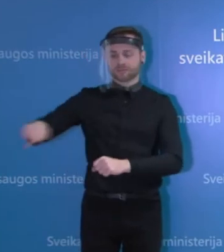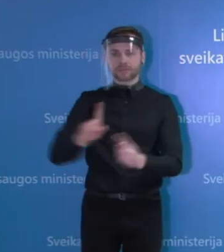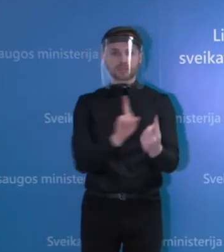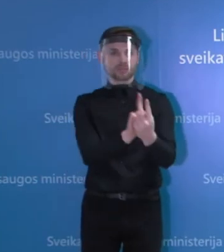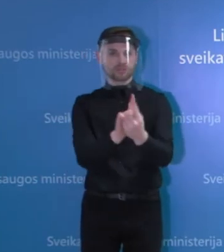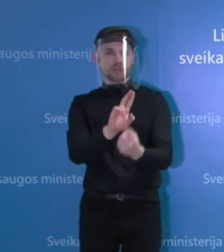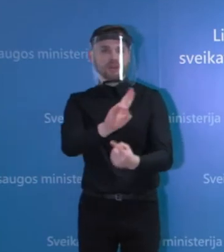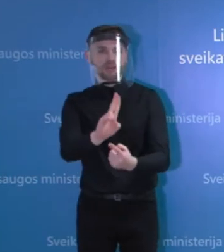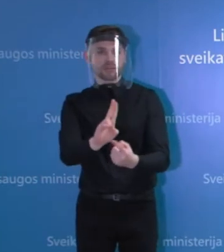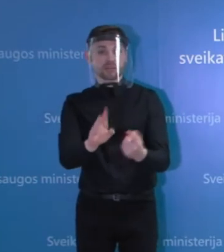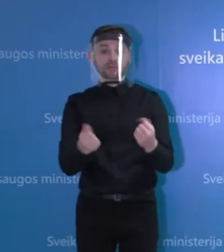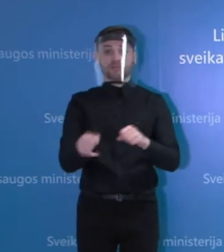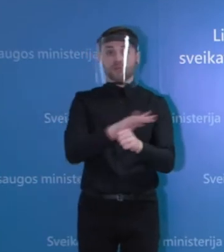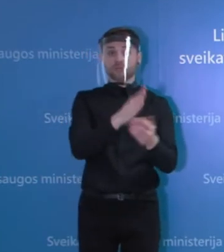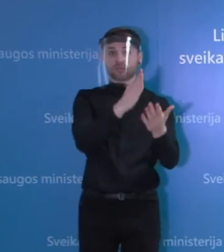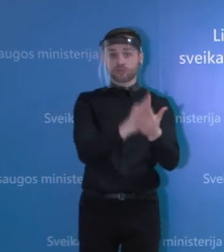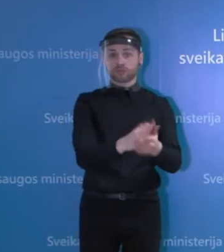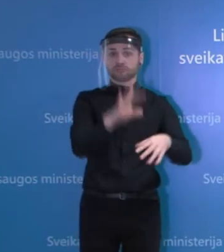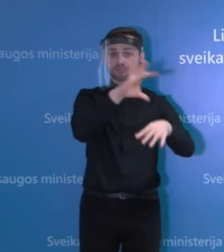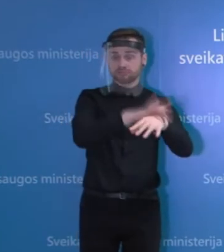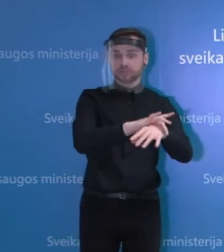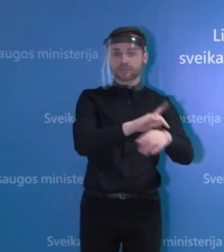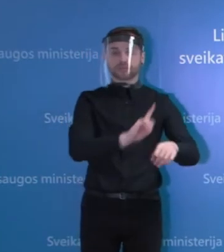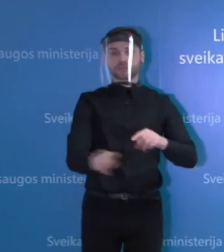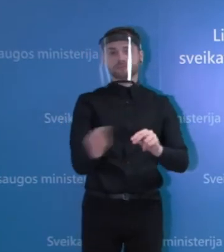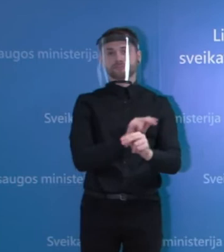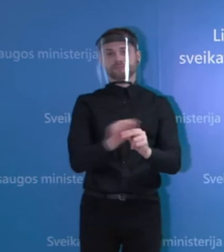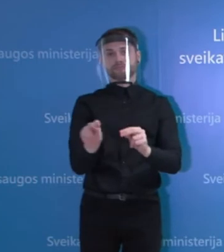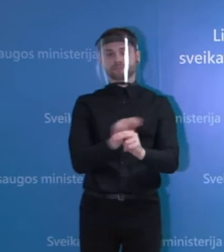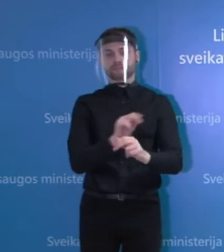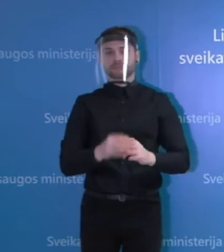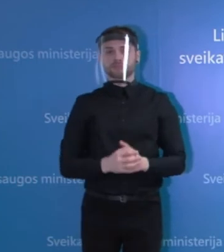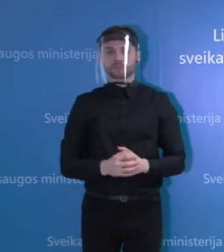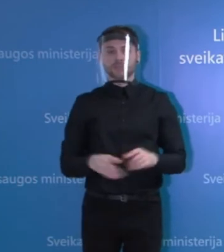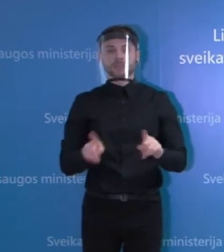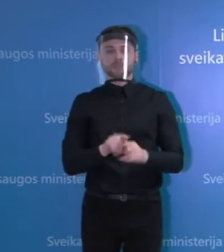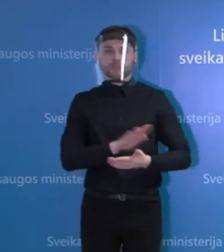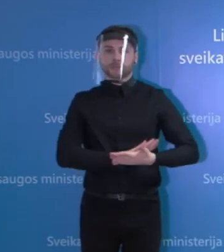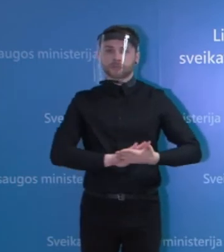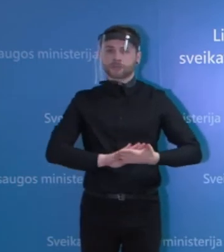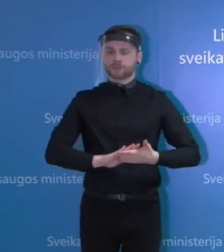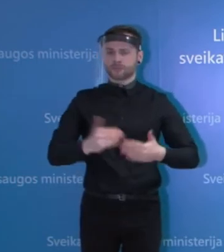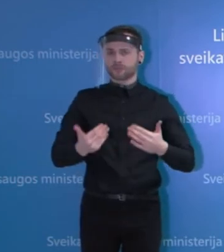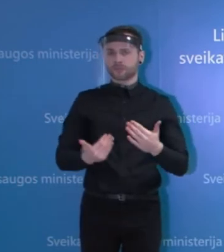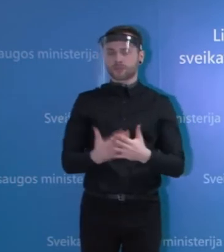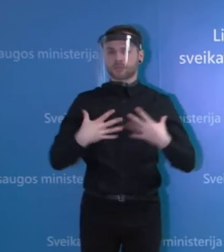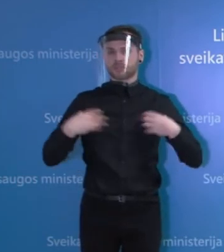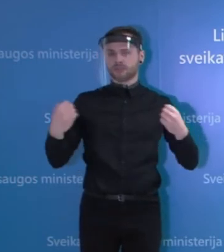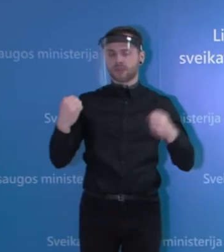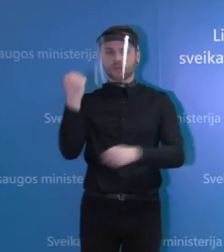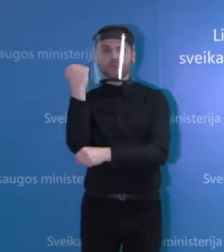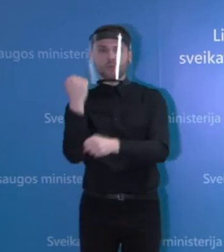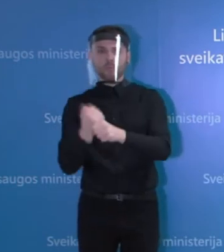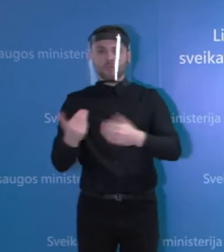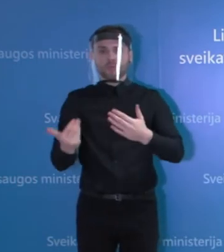gydytis tiems, kurie yra COVID-19 teigiami. Taip pat, nedelsant suformuoti švarių darbuotojų komandą, tai yra neturėjusi